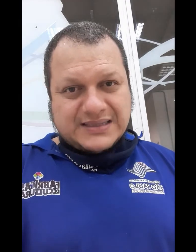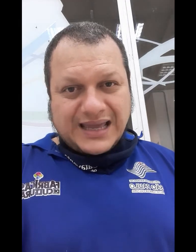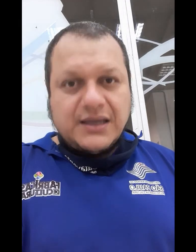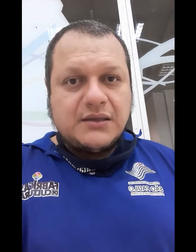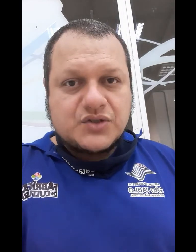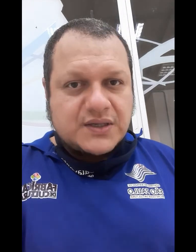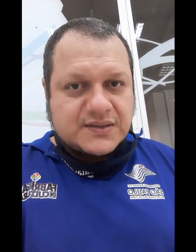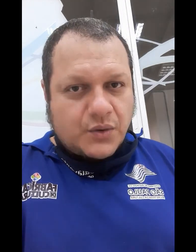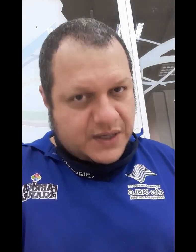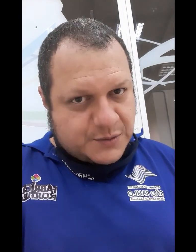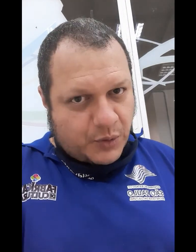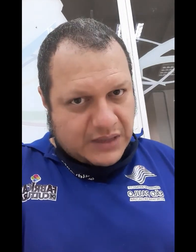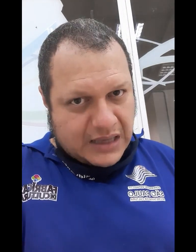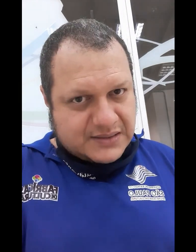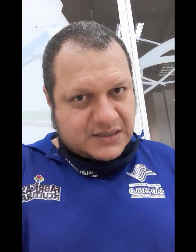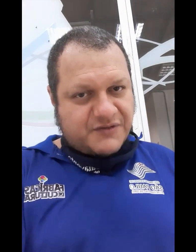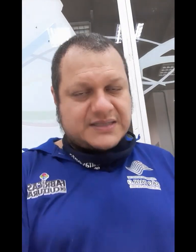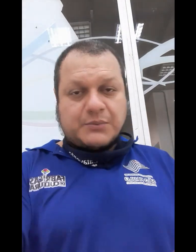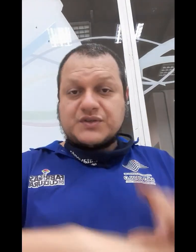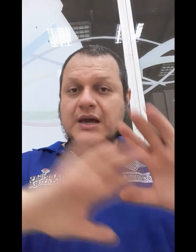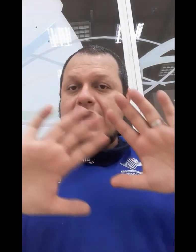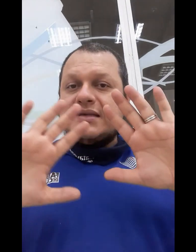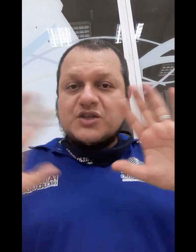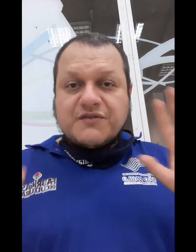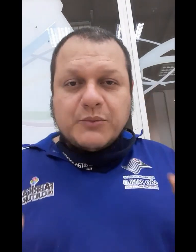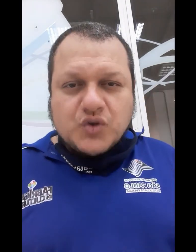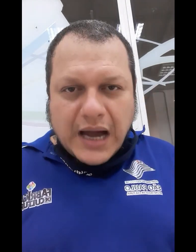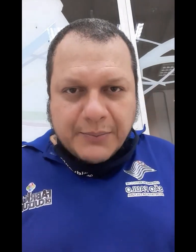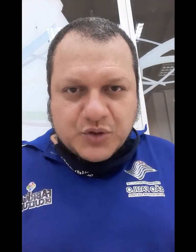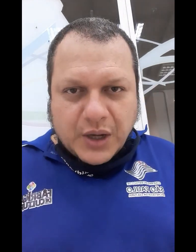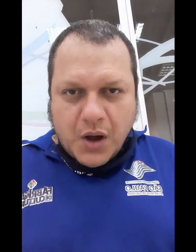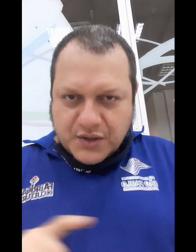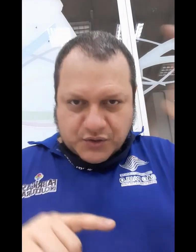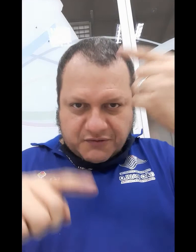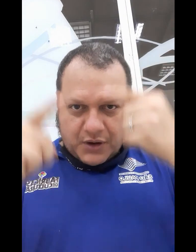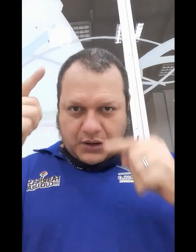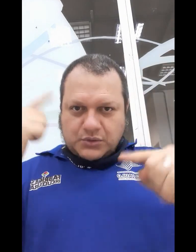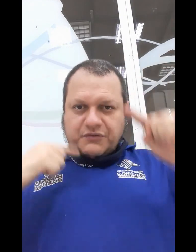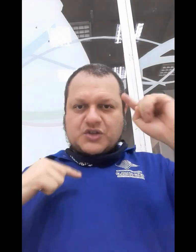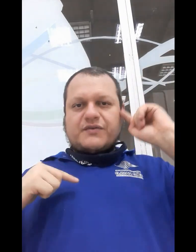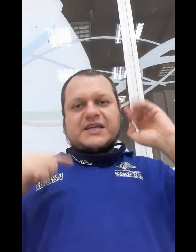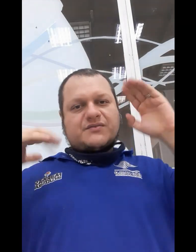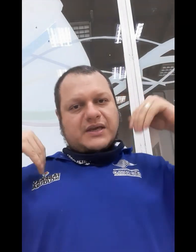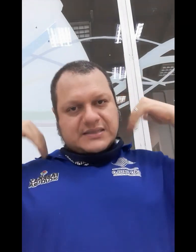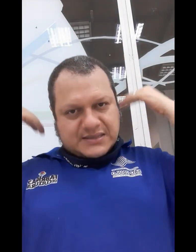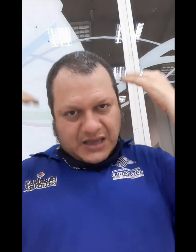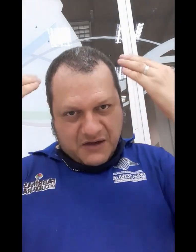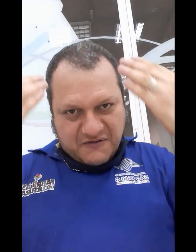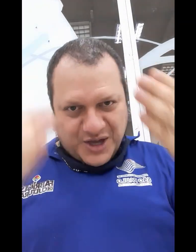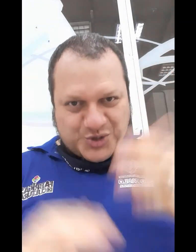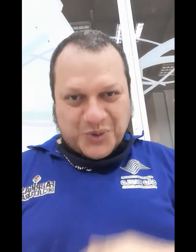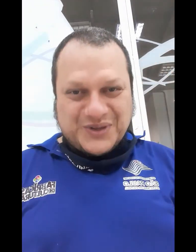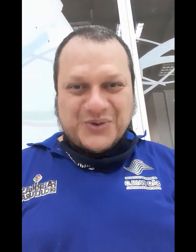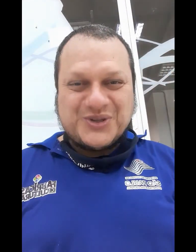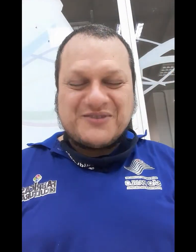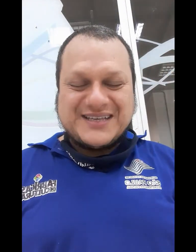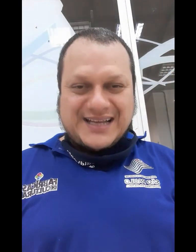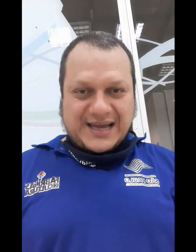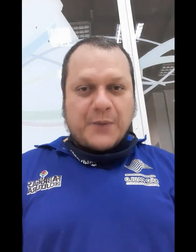seguintes correspondências que fazemos. Se tiver muito rápido o negócio, volto o vídeo várias vezes e reveja o conteúdo que vai ser legal,